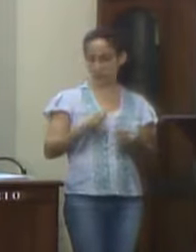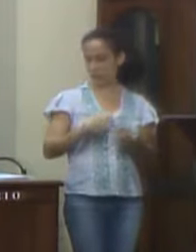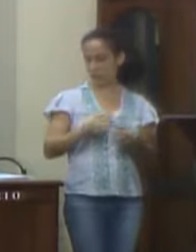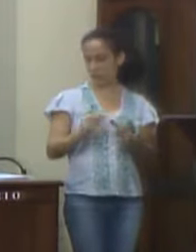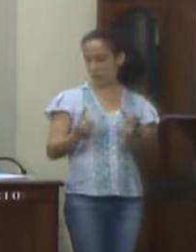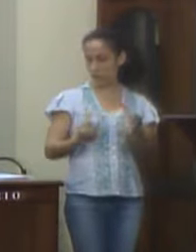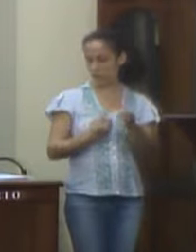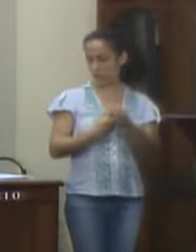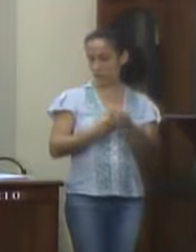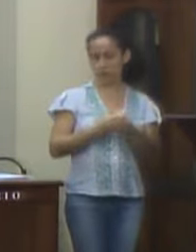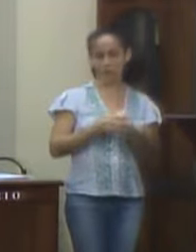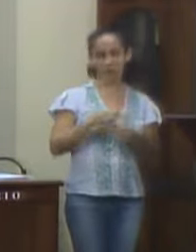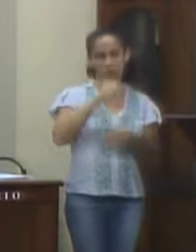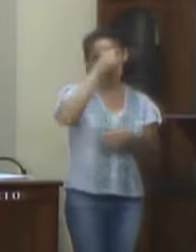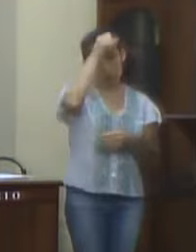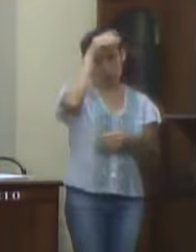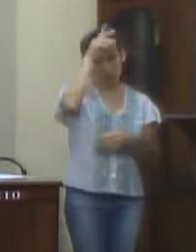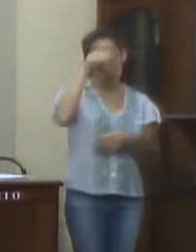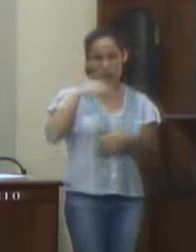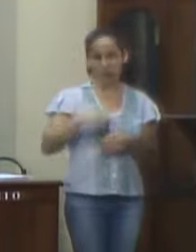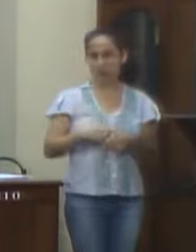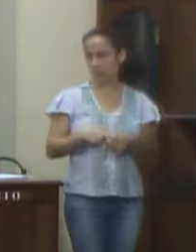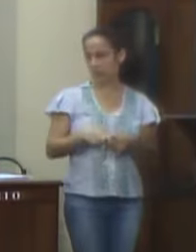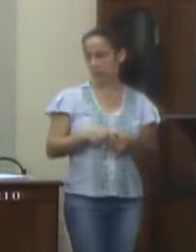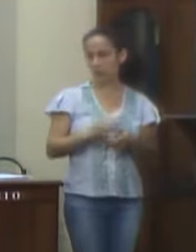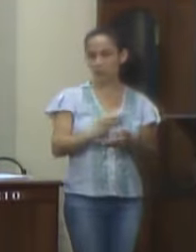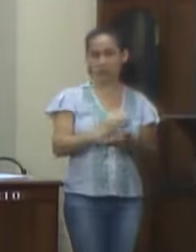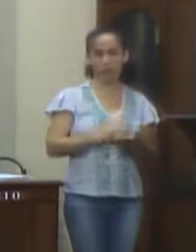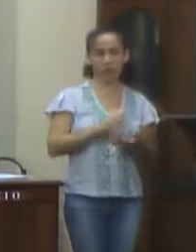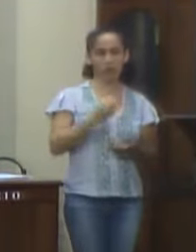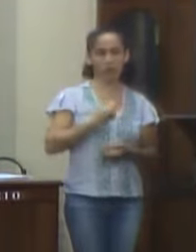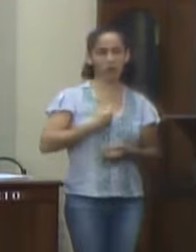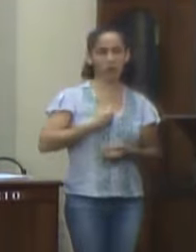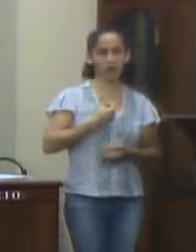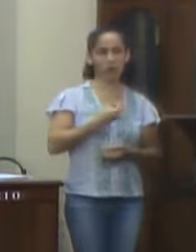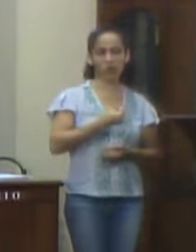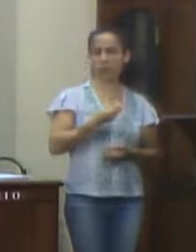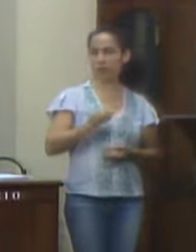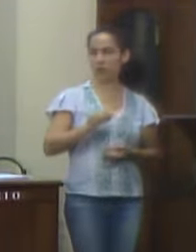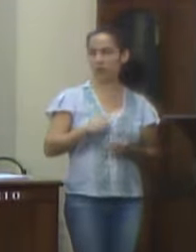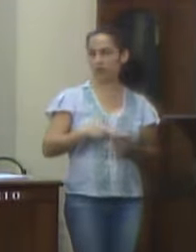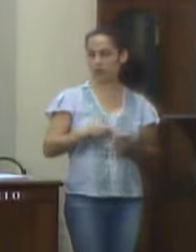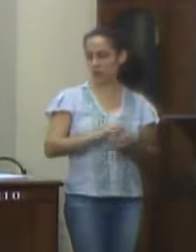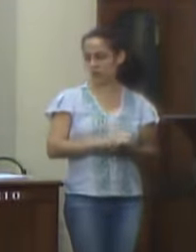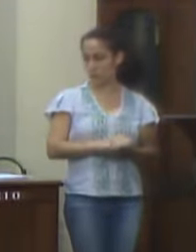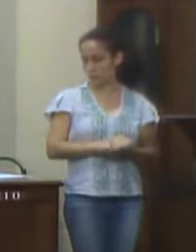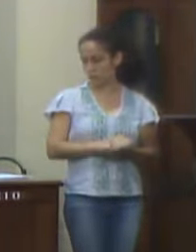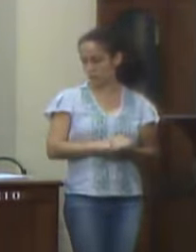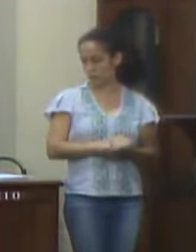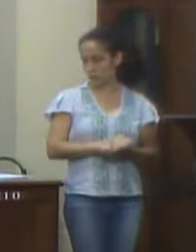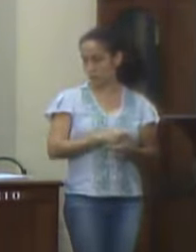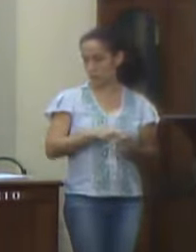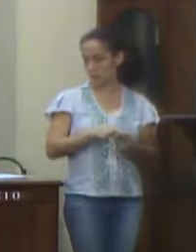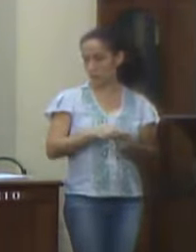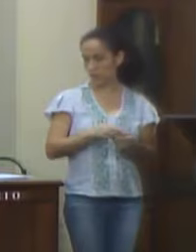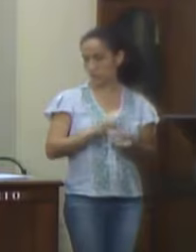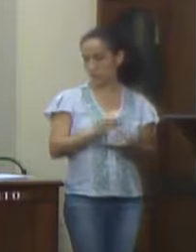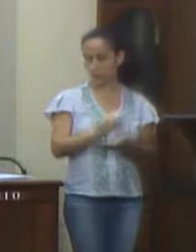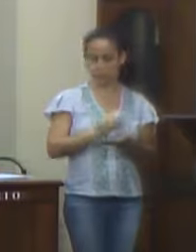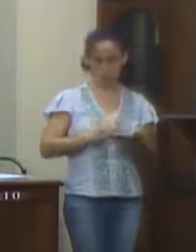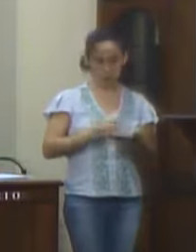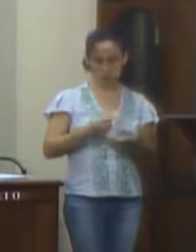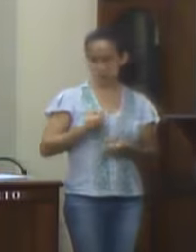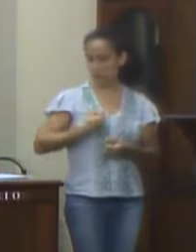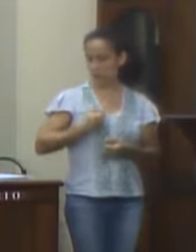Gabinete do Prefeito Municipal. Ofício número 60 de 2018, Secretaria Municipal de Fazenda. Ofício número 7 de